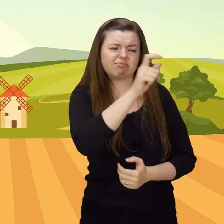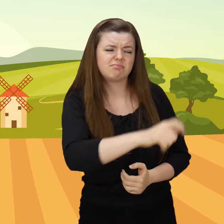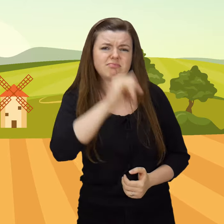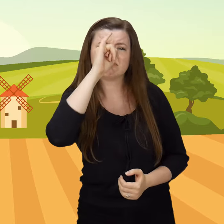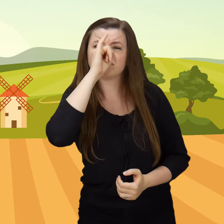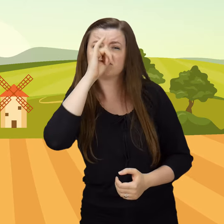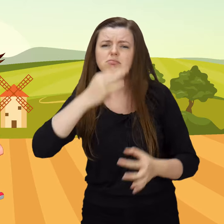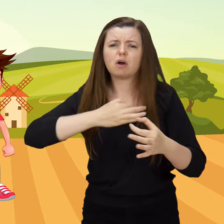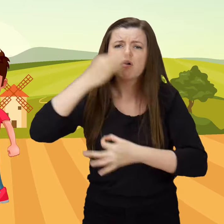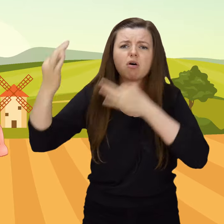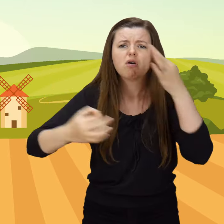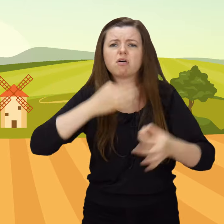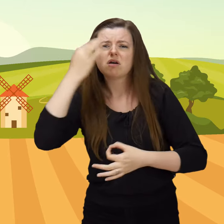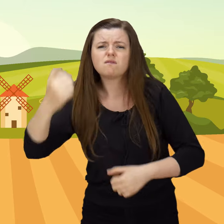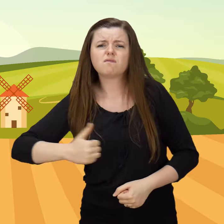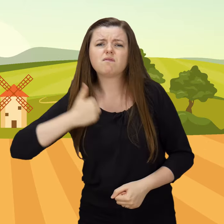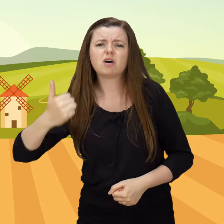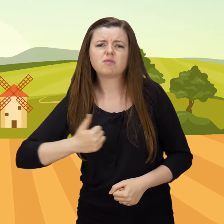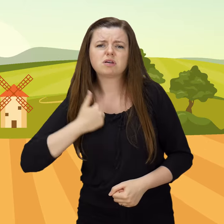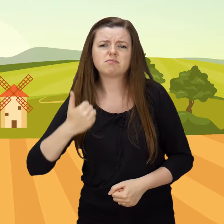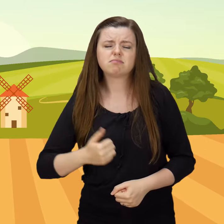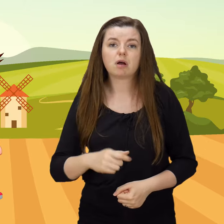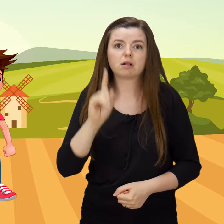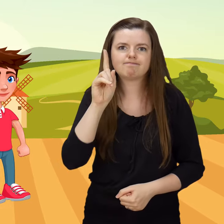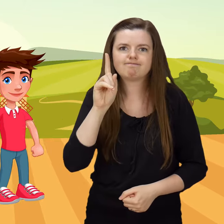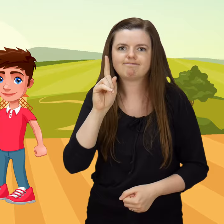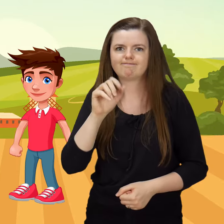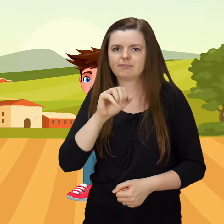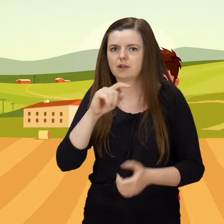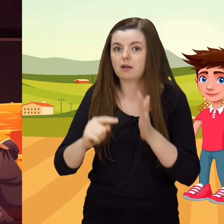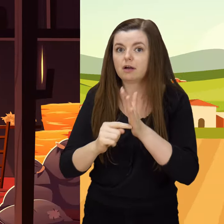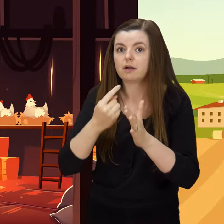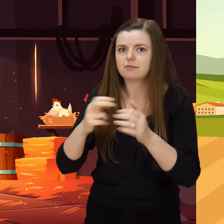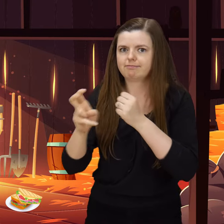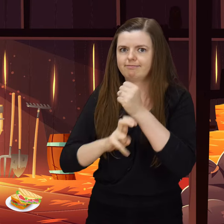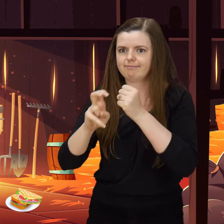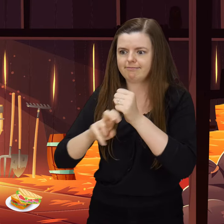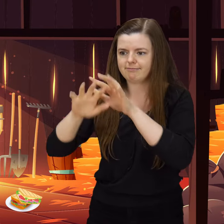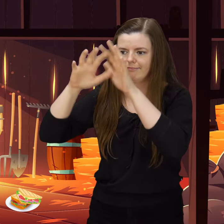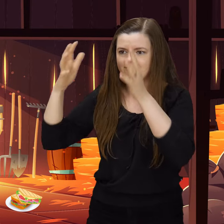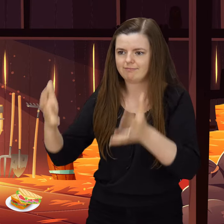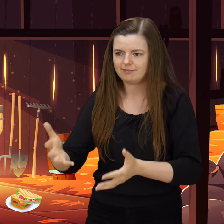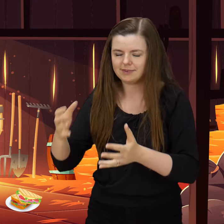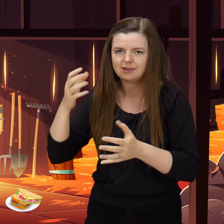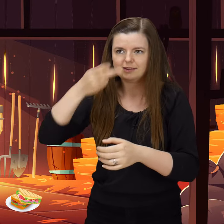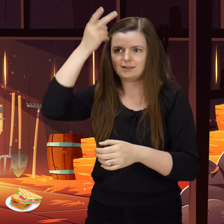nasz trąbi swe pochwały. Aż raz usnął,